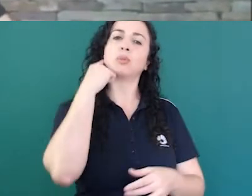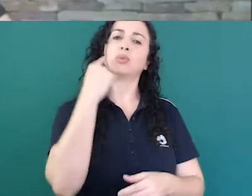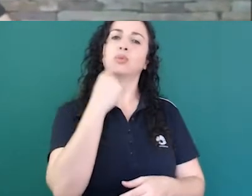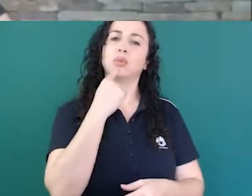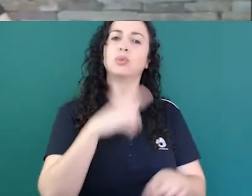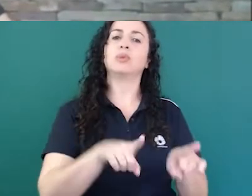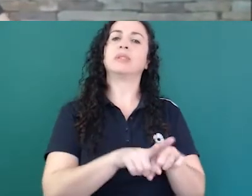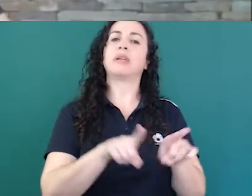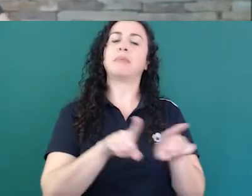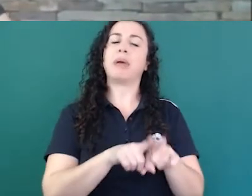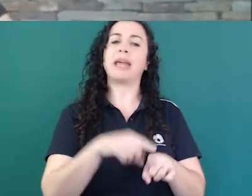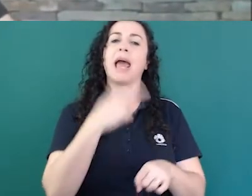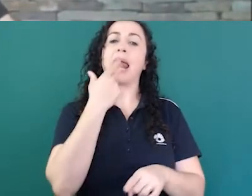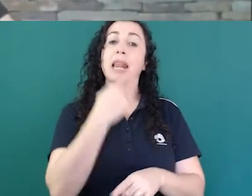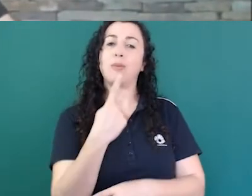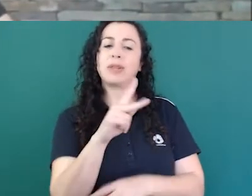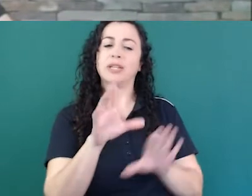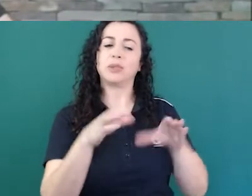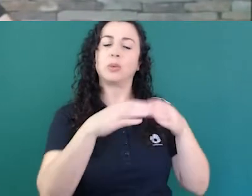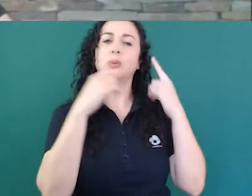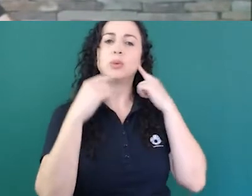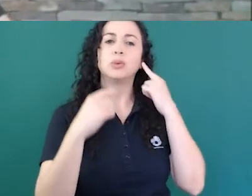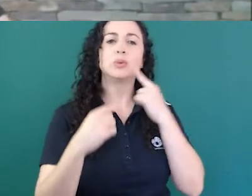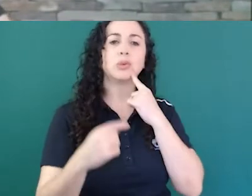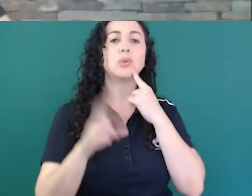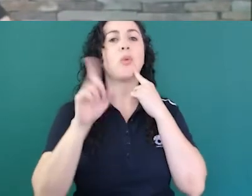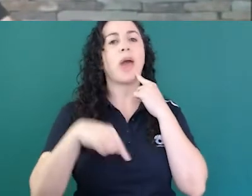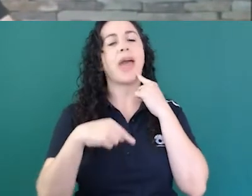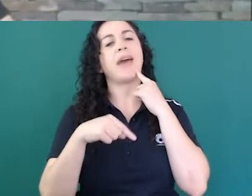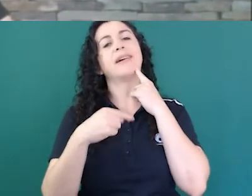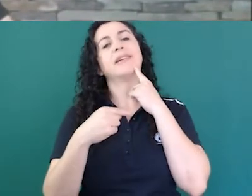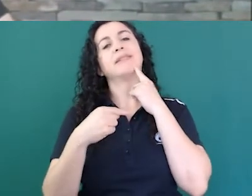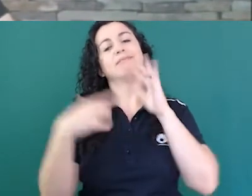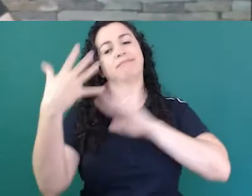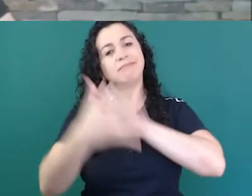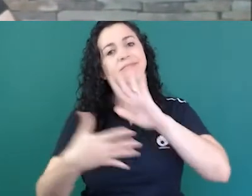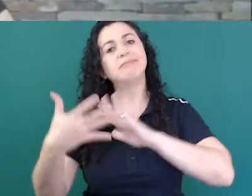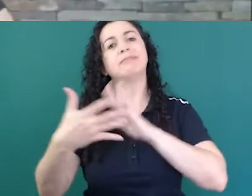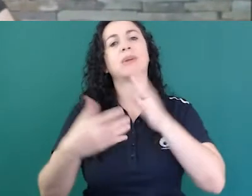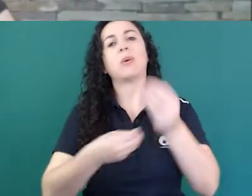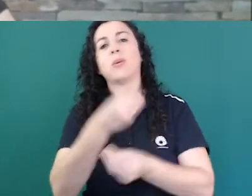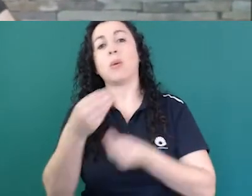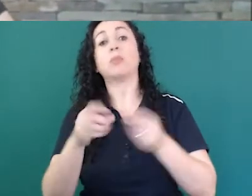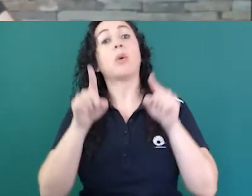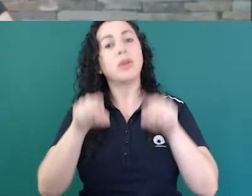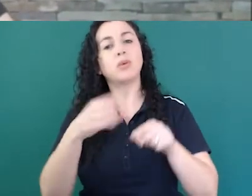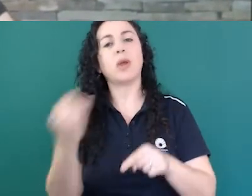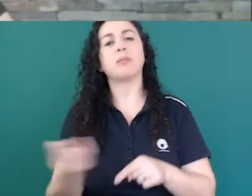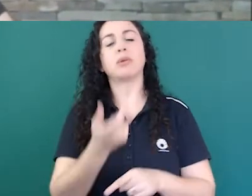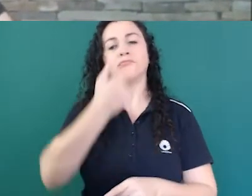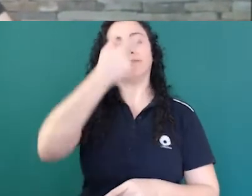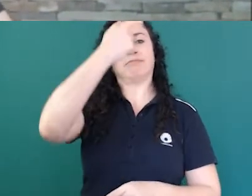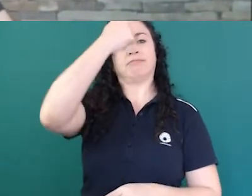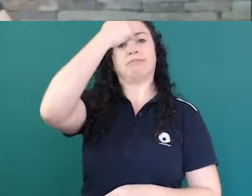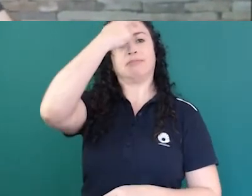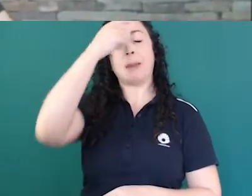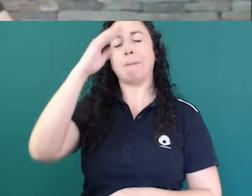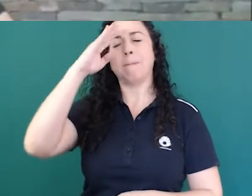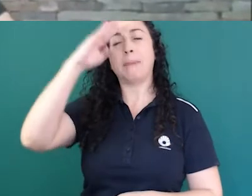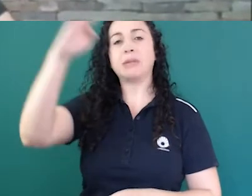sensibilização é importante para a gente também atingir principalmente os professores aqueles que vão trabalhar com o ensino